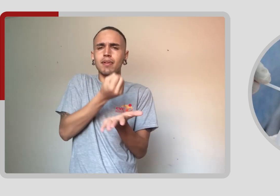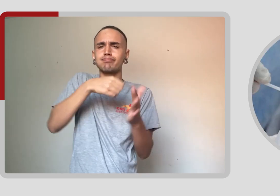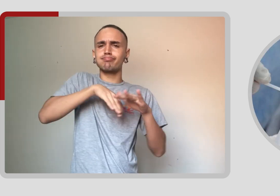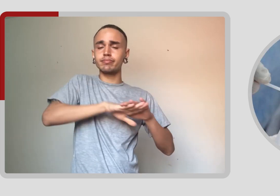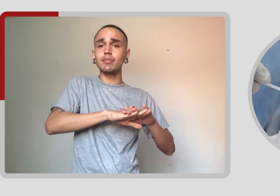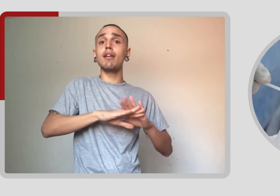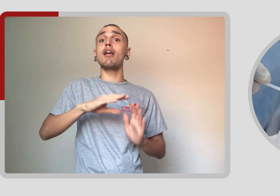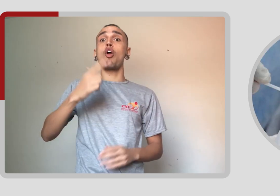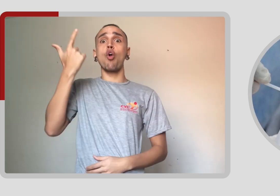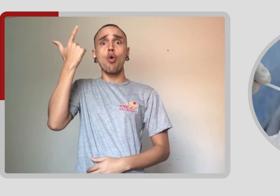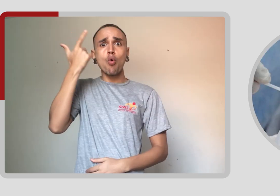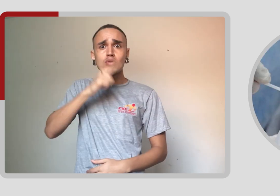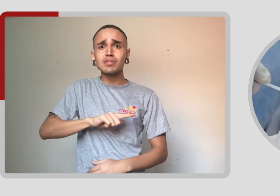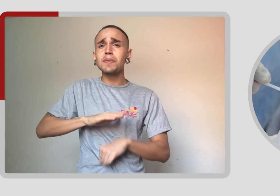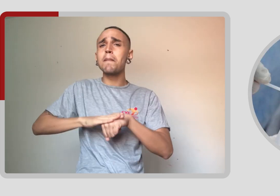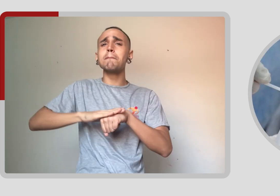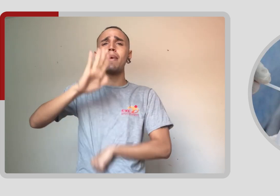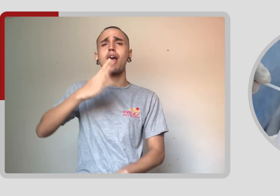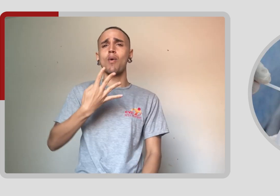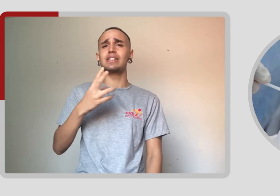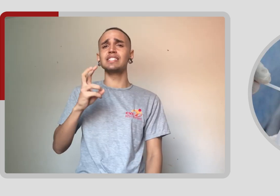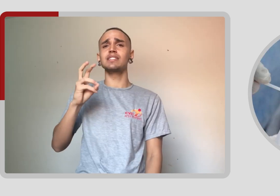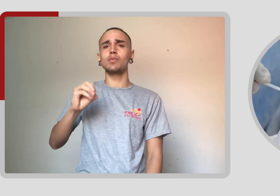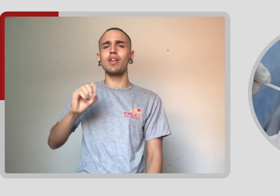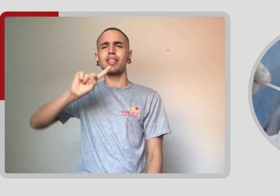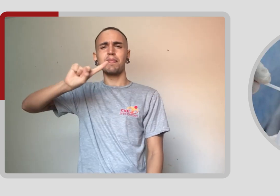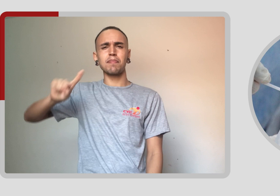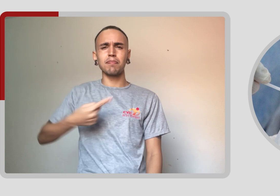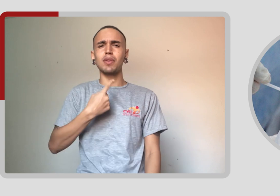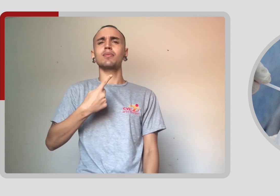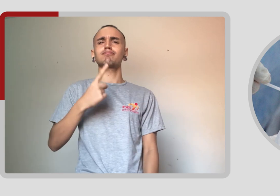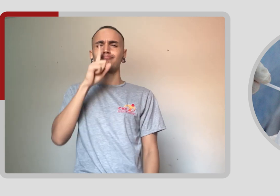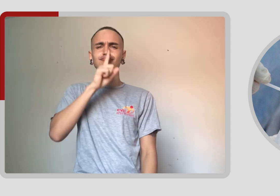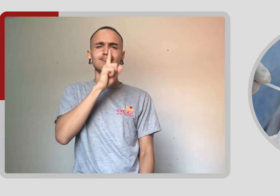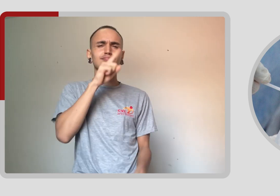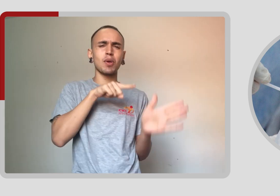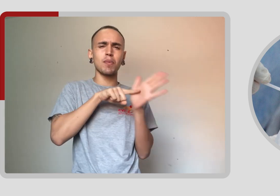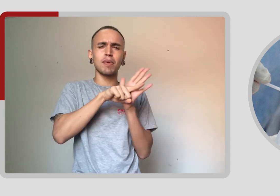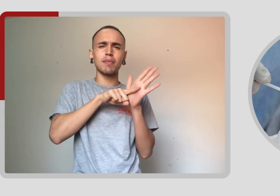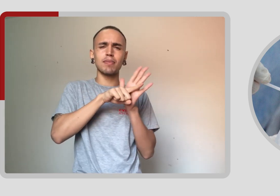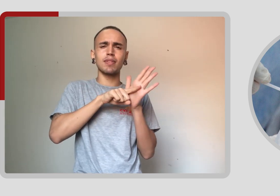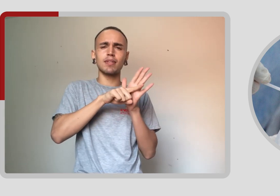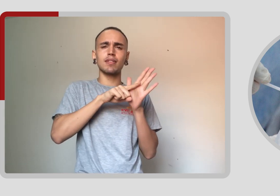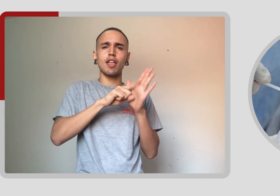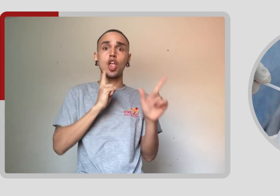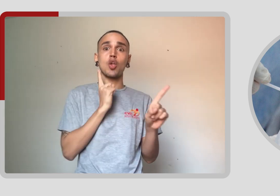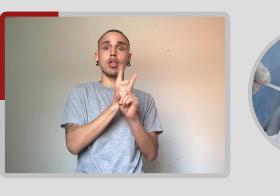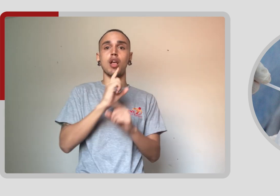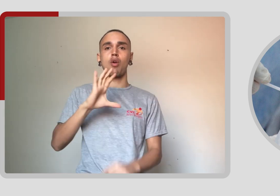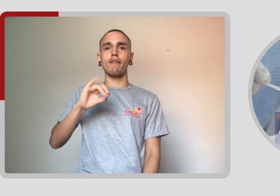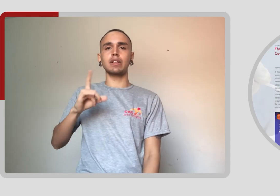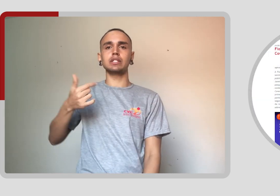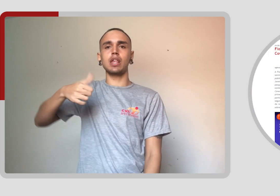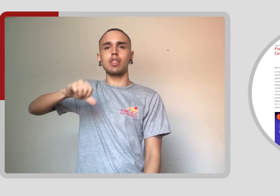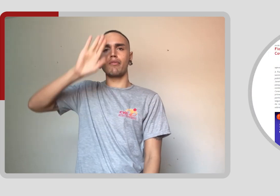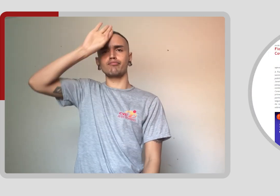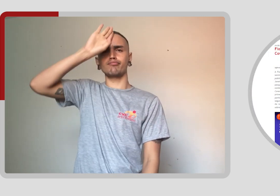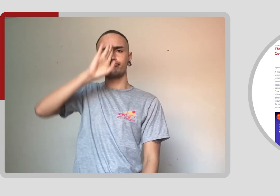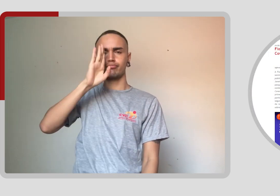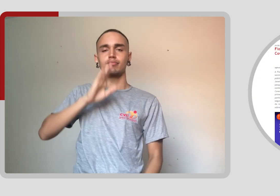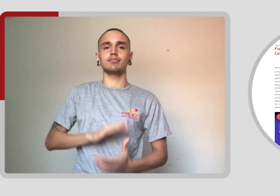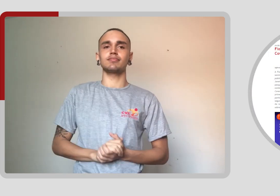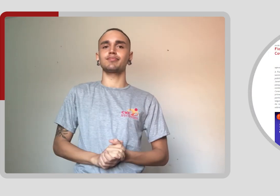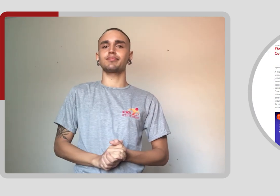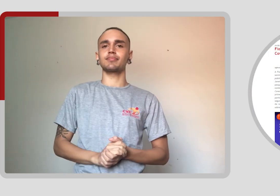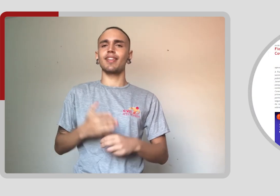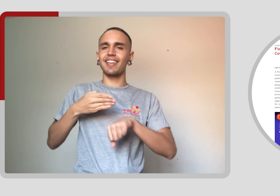realização de mais de 450 mil testes gratuitos de covid. Conheça as